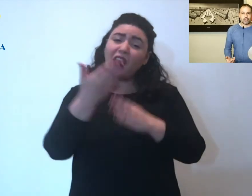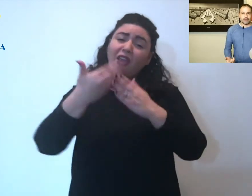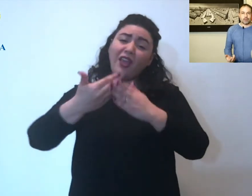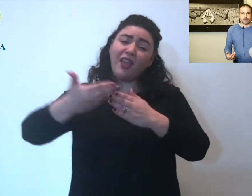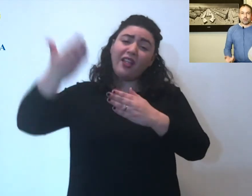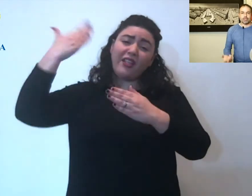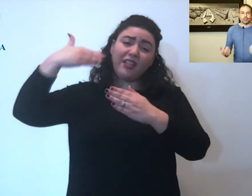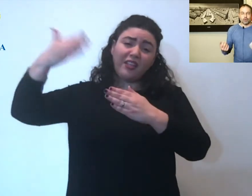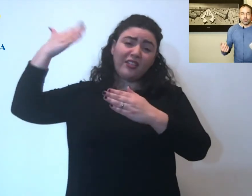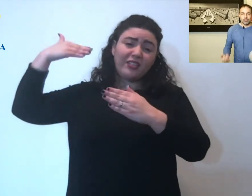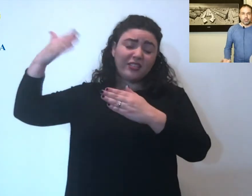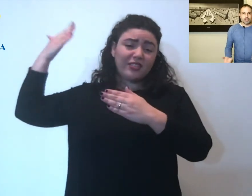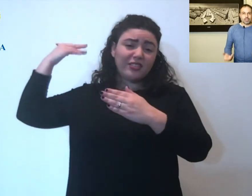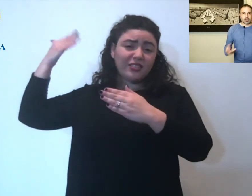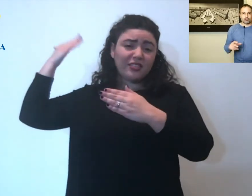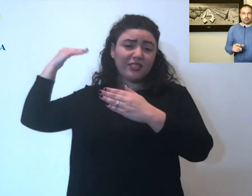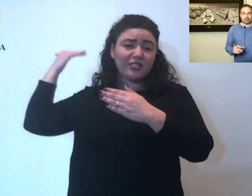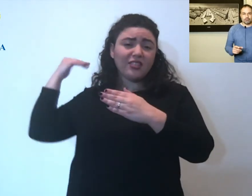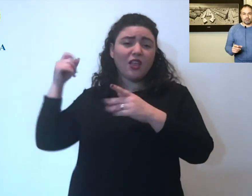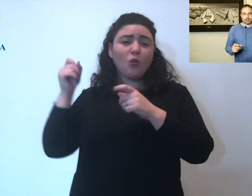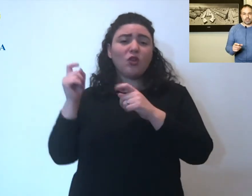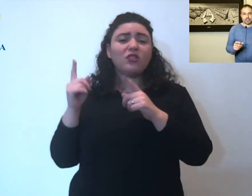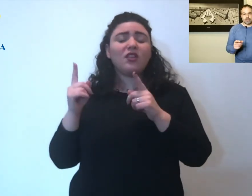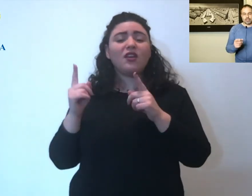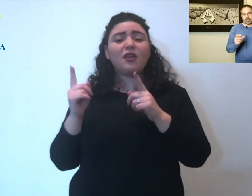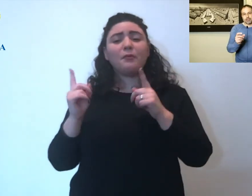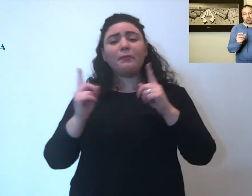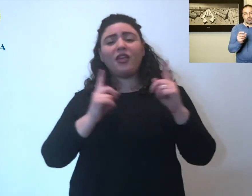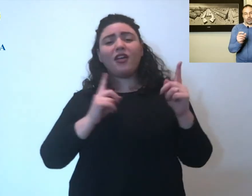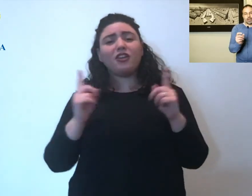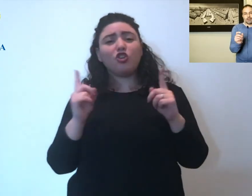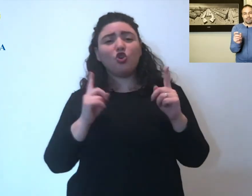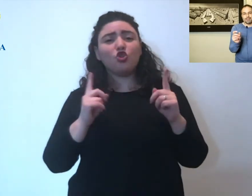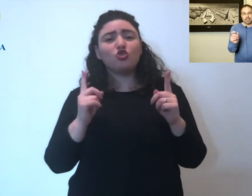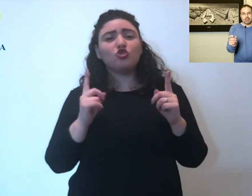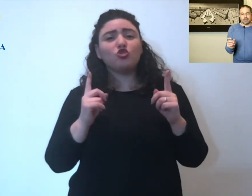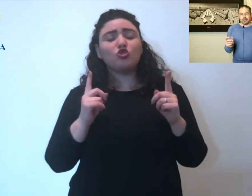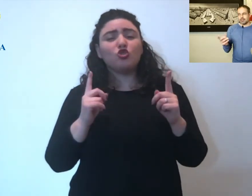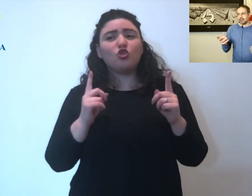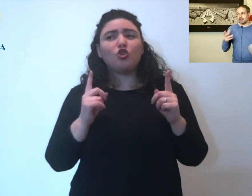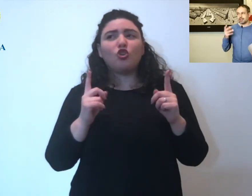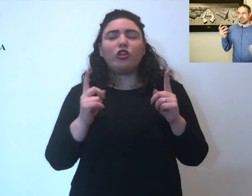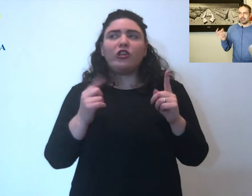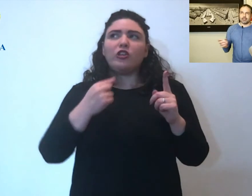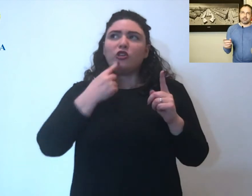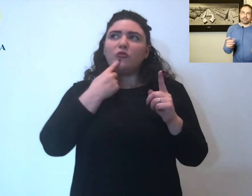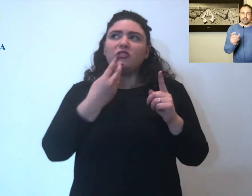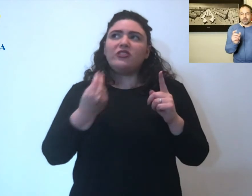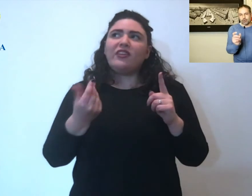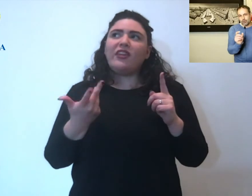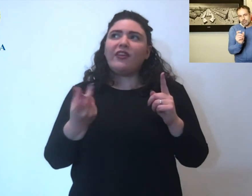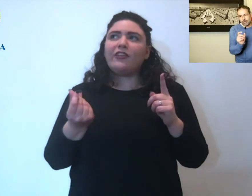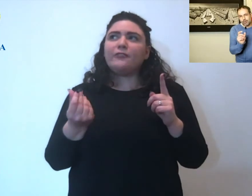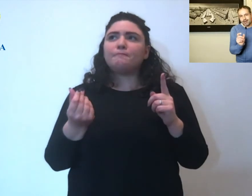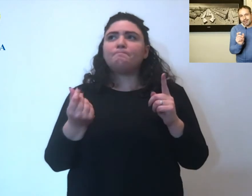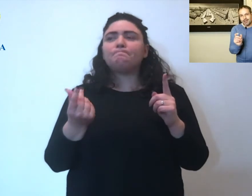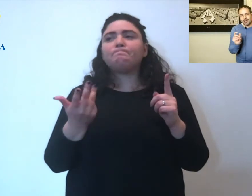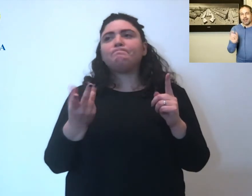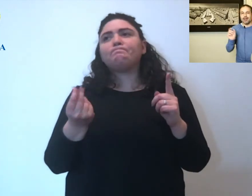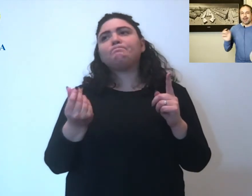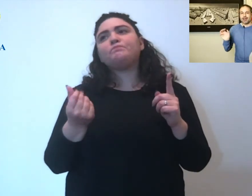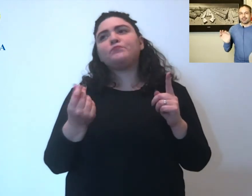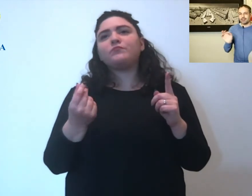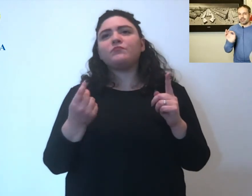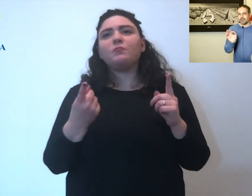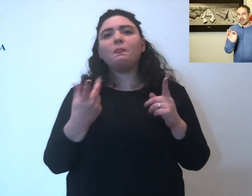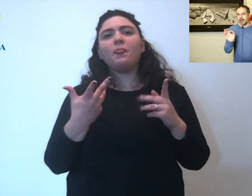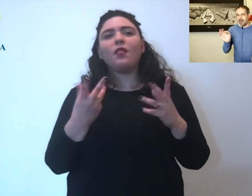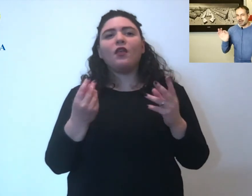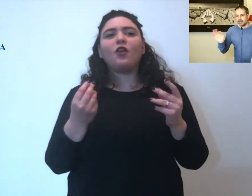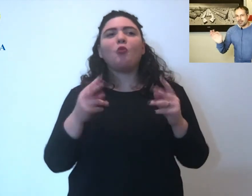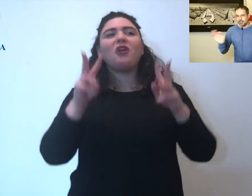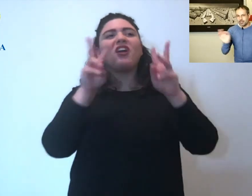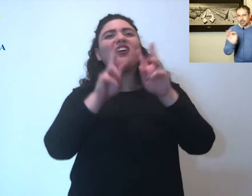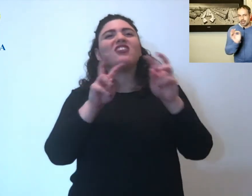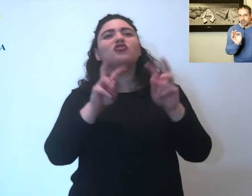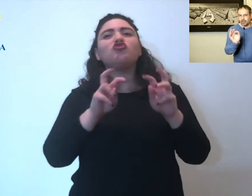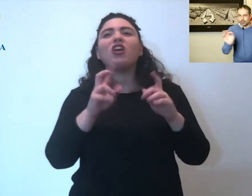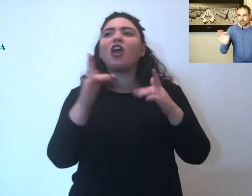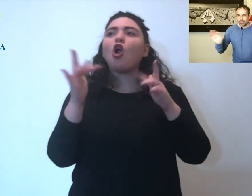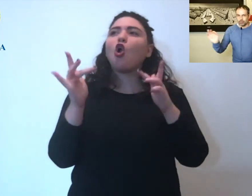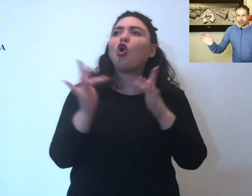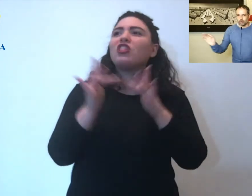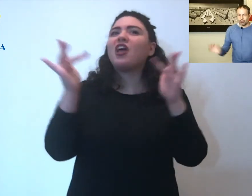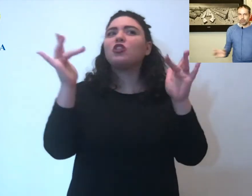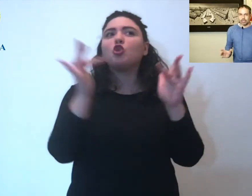che si facevano quando si era su quella la definisco così quella linea artigianale di